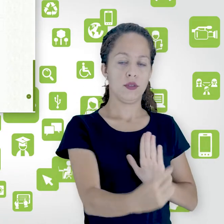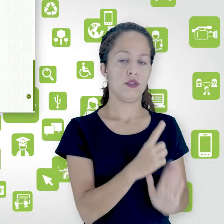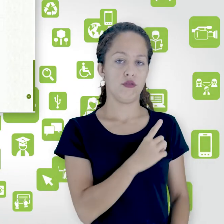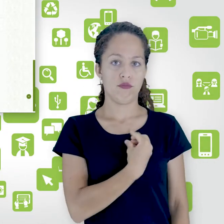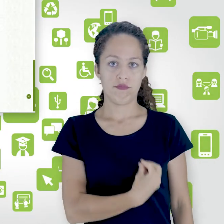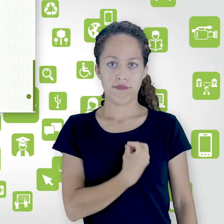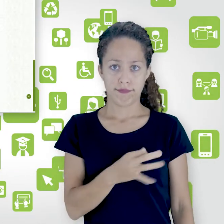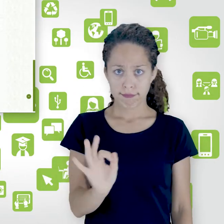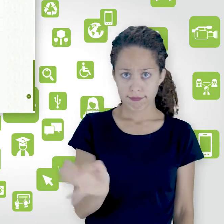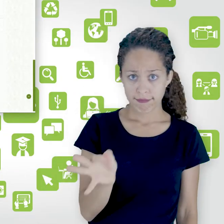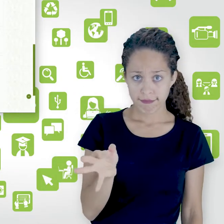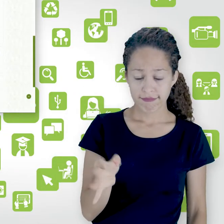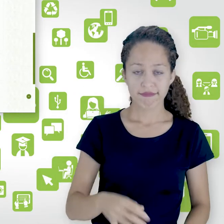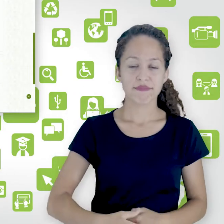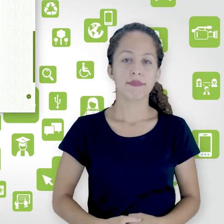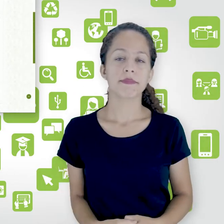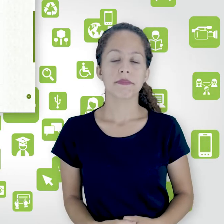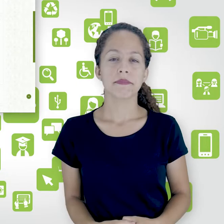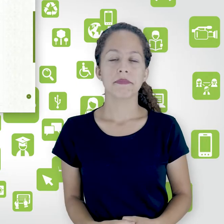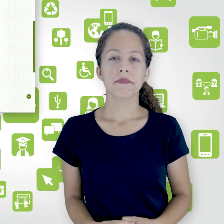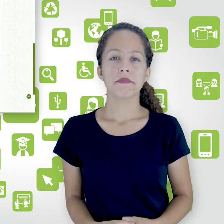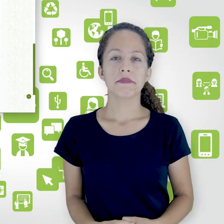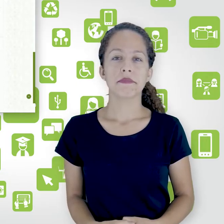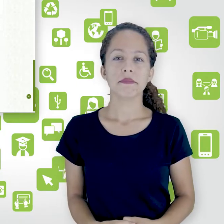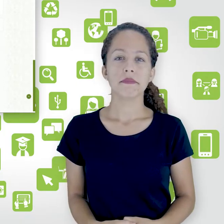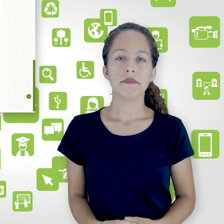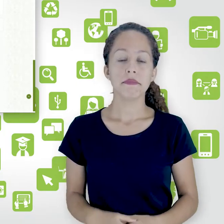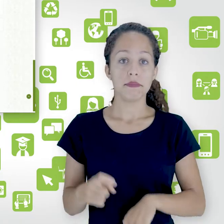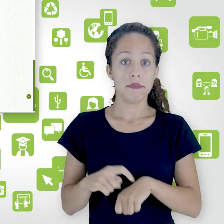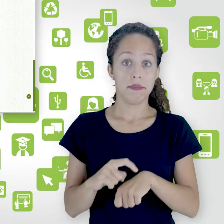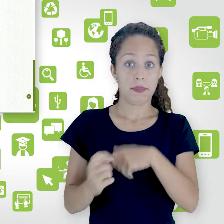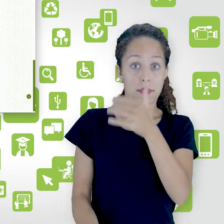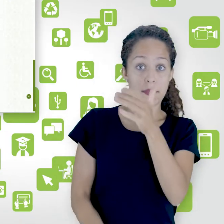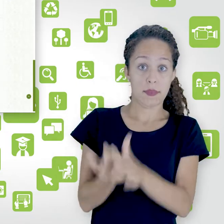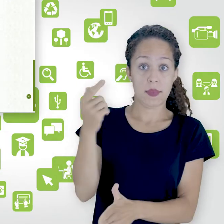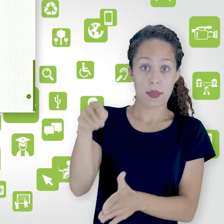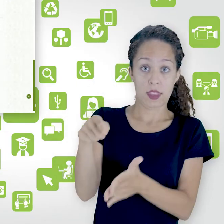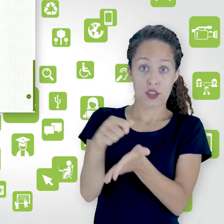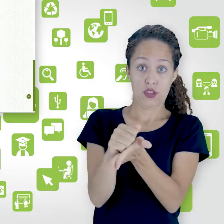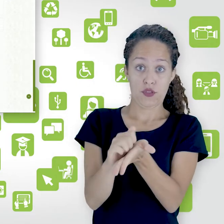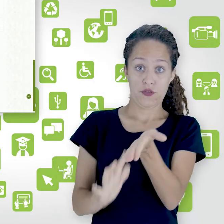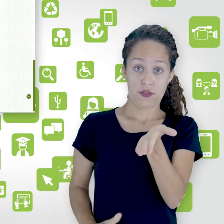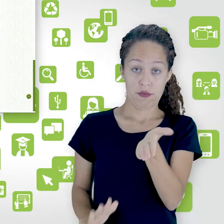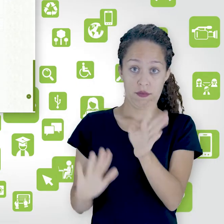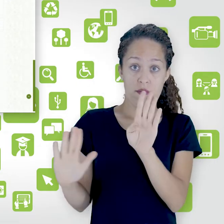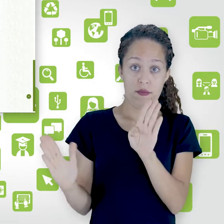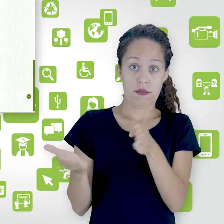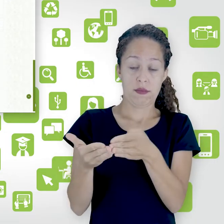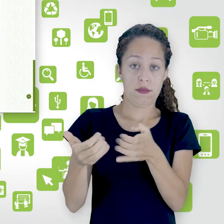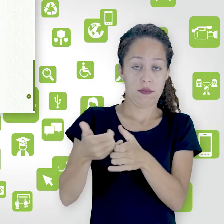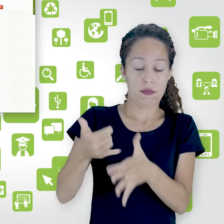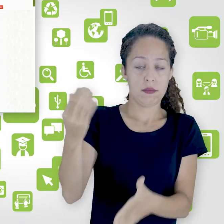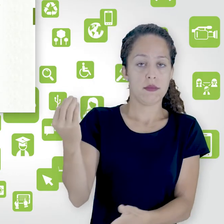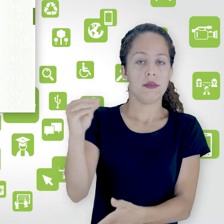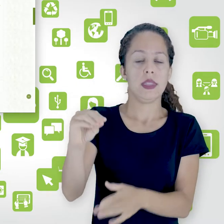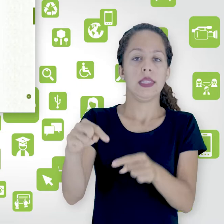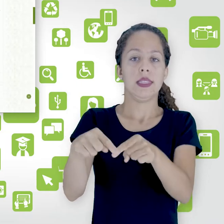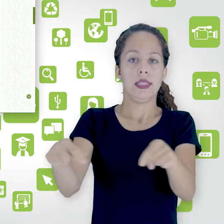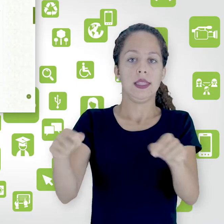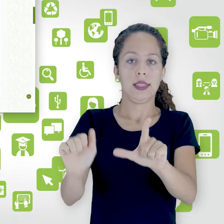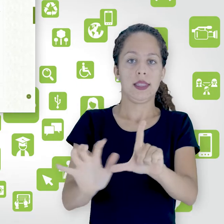tá certo é ao criar o seu a sua atividade fórum você vai voltar à sala e já vai ver